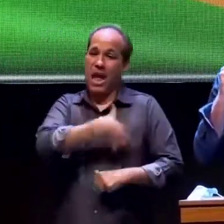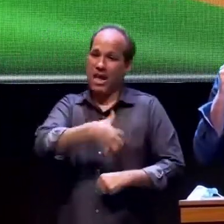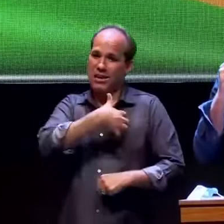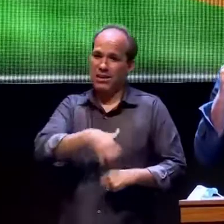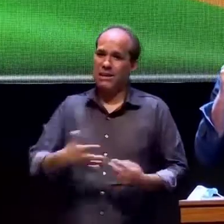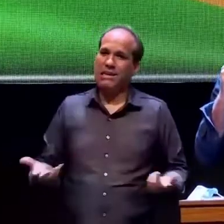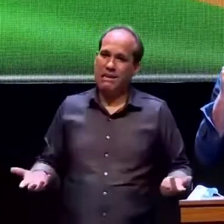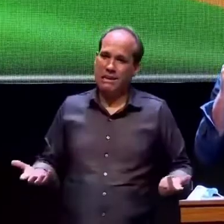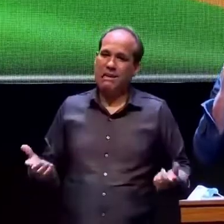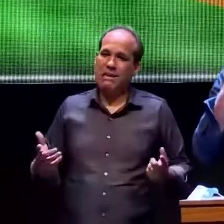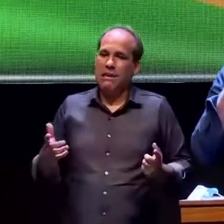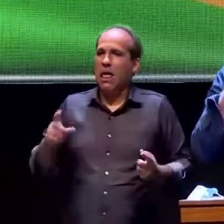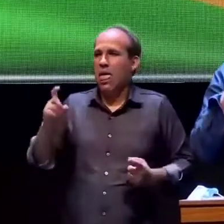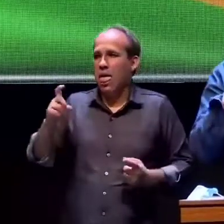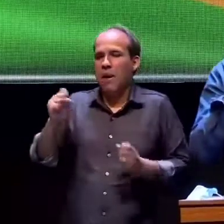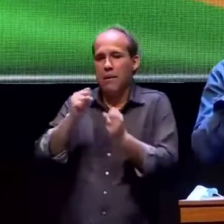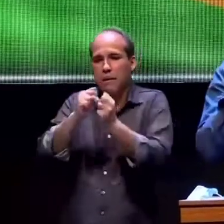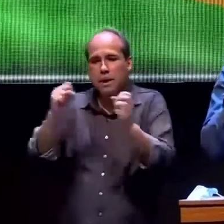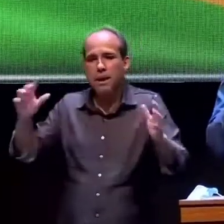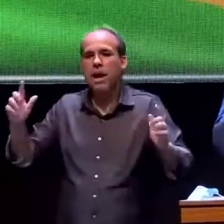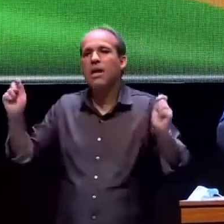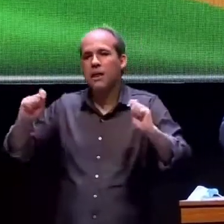só um milagre para salvar a Argentina